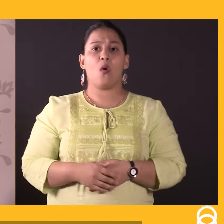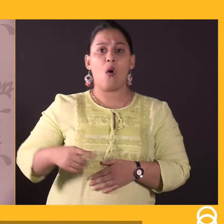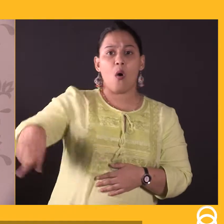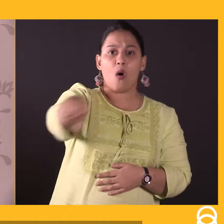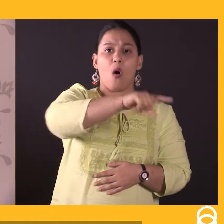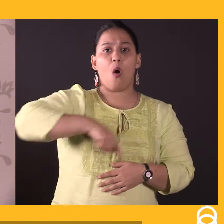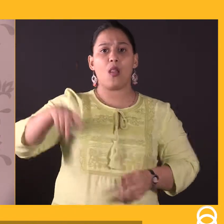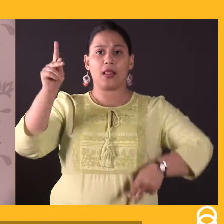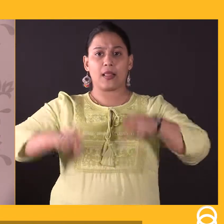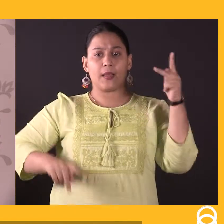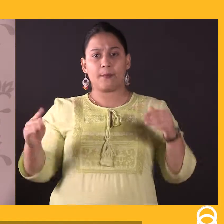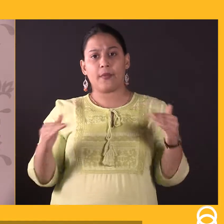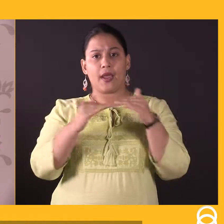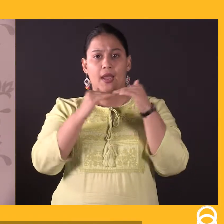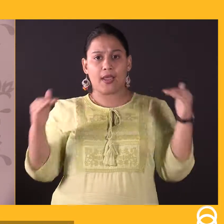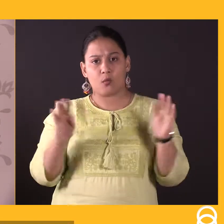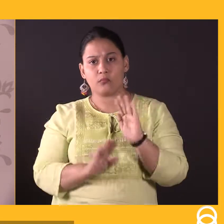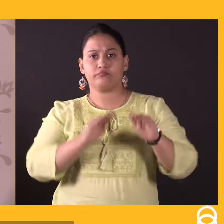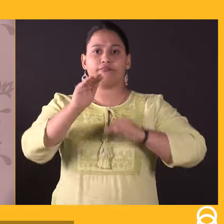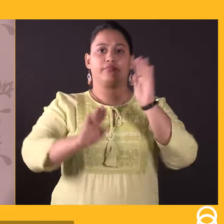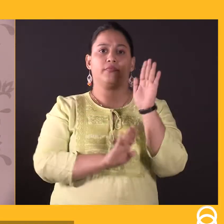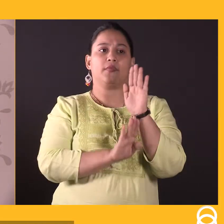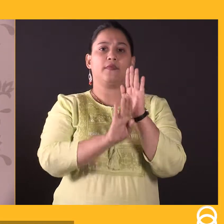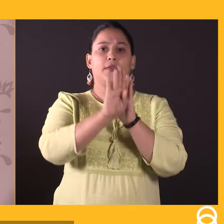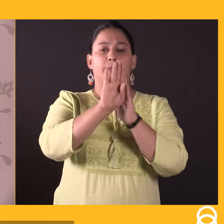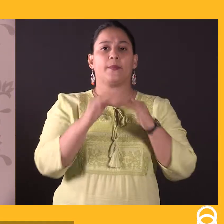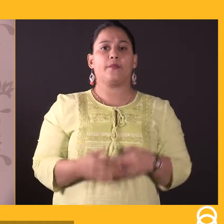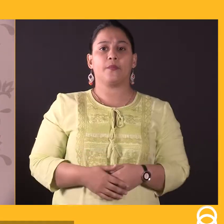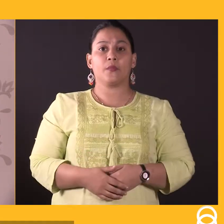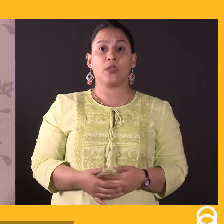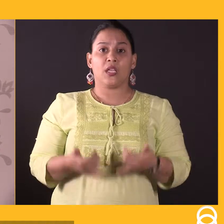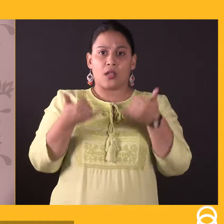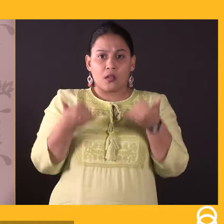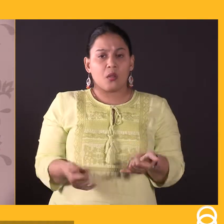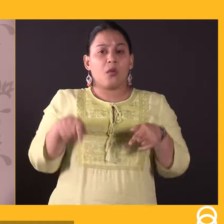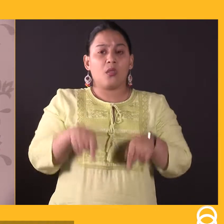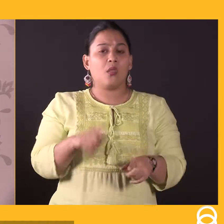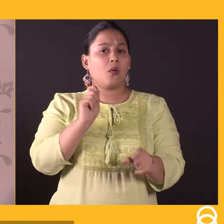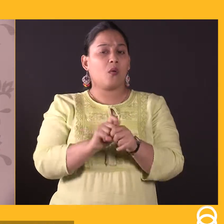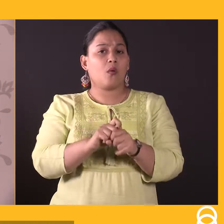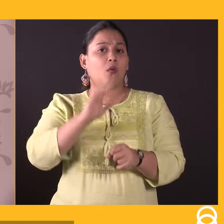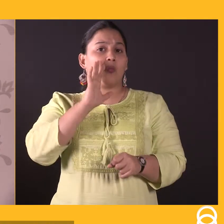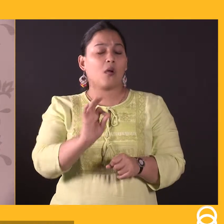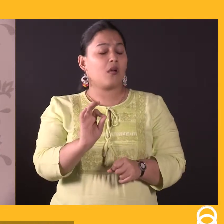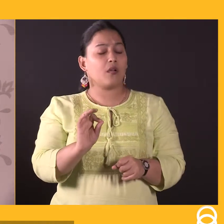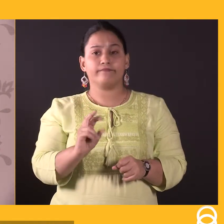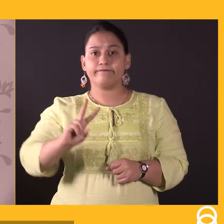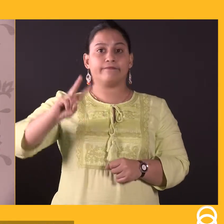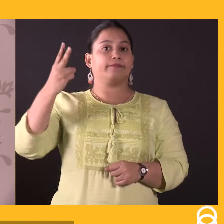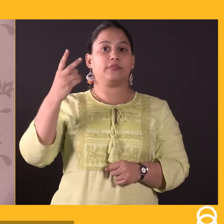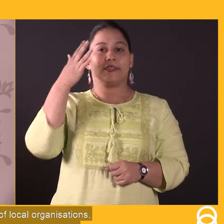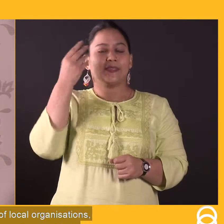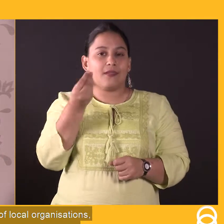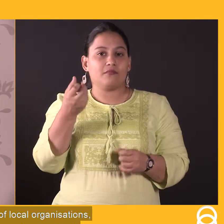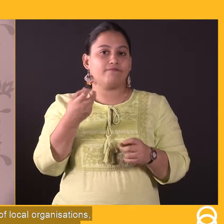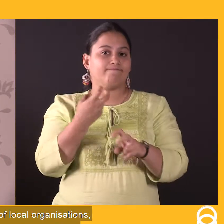समाविश्व होकर समाज का विकास करें अब ये बड़ा ही एक महत्व कांक्षी पर मुश्किल काम